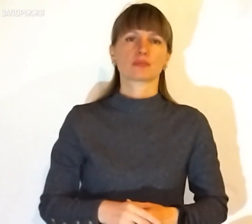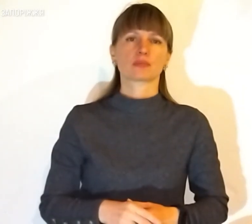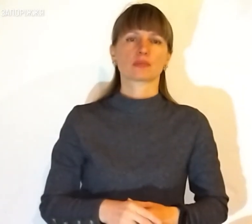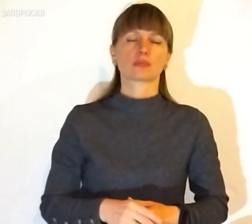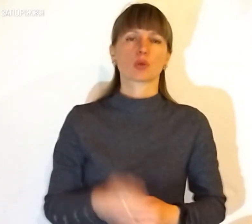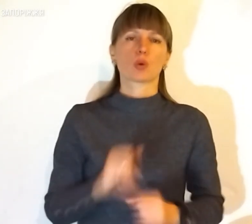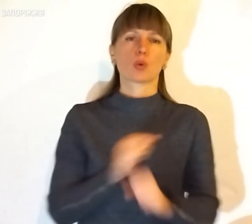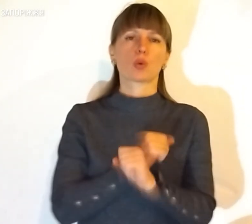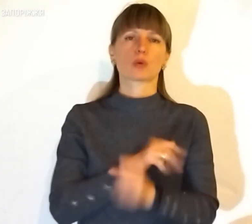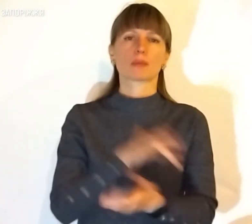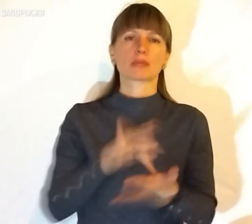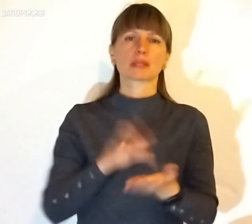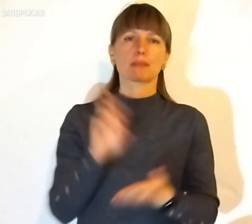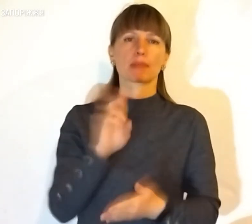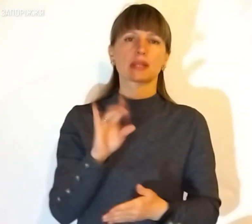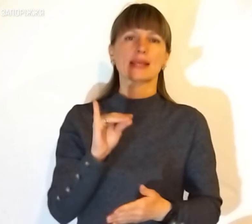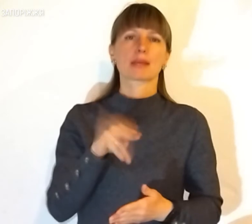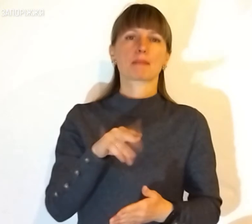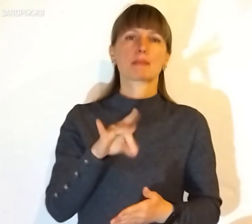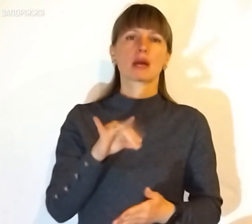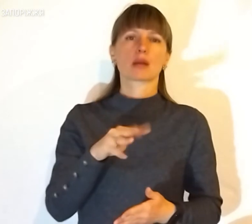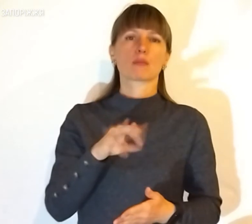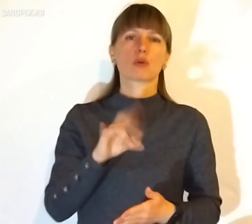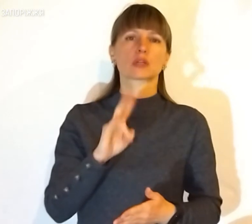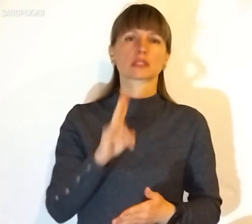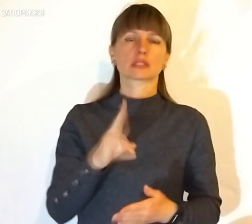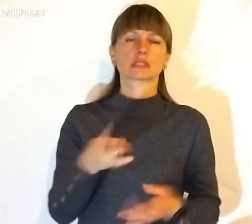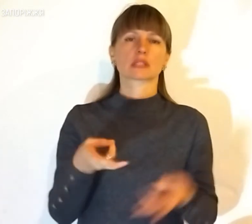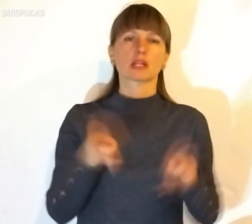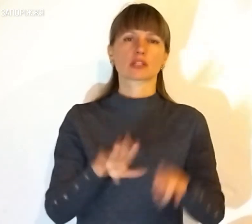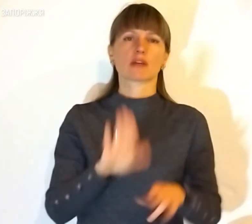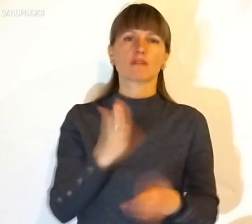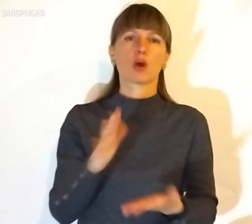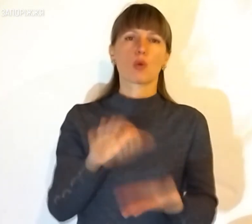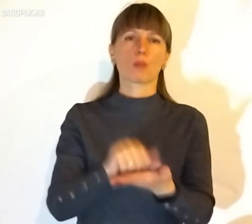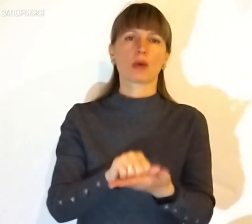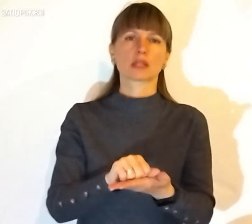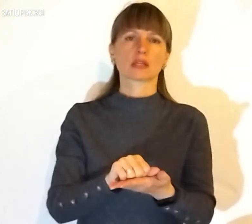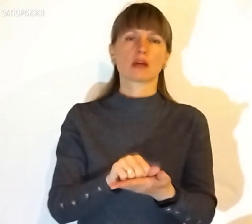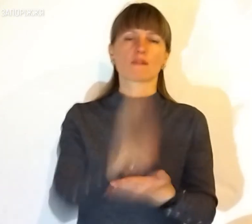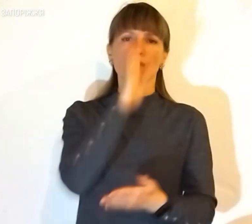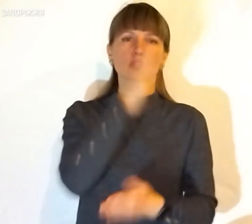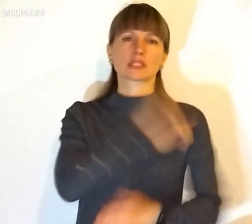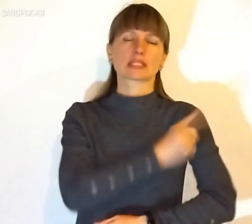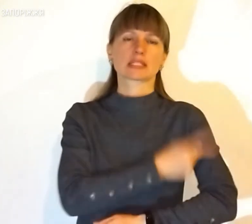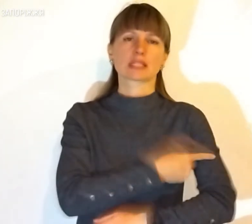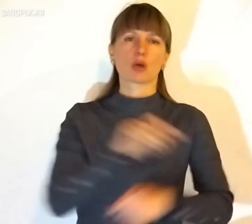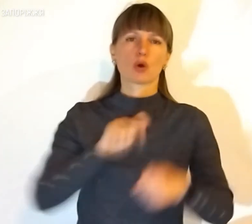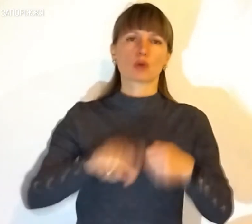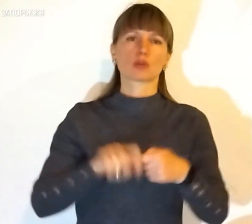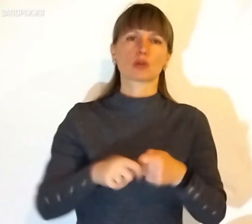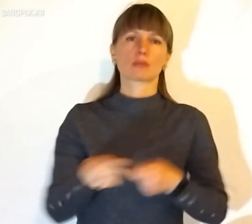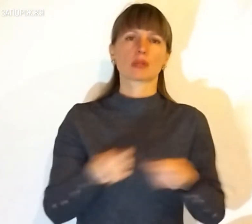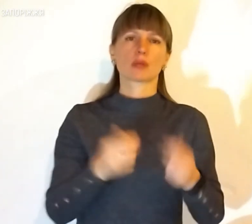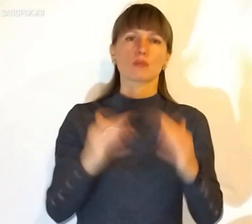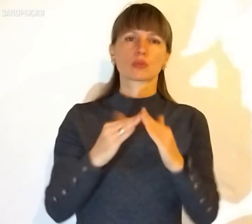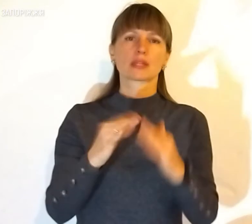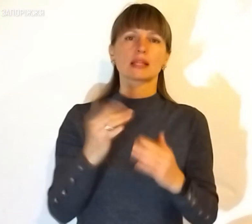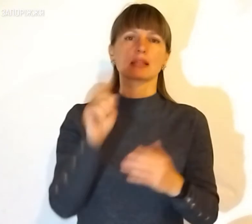Курортні міста Бердянськ та Приморськ залишаються в окупації. Ворожі сили контролюють адмінбудівлі та встановили свої